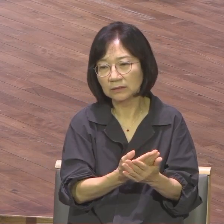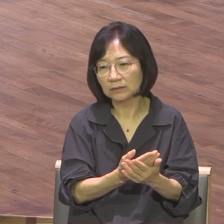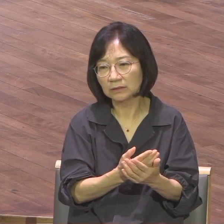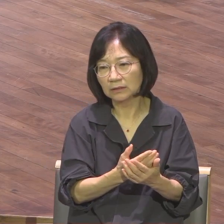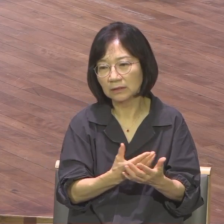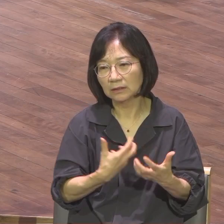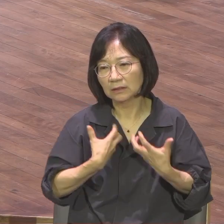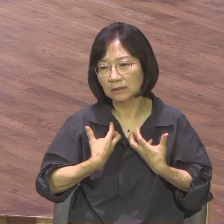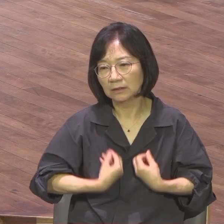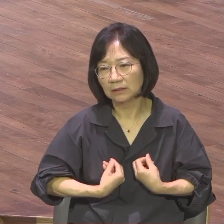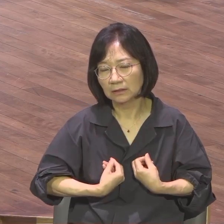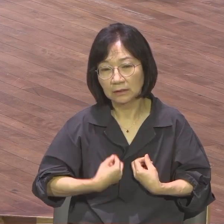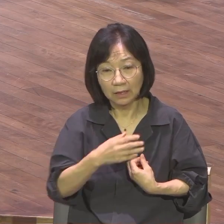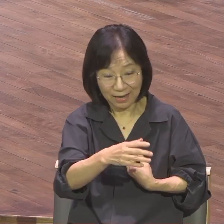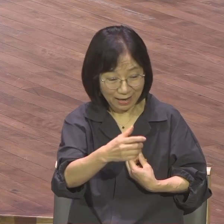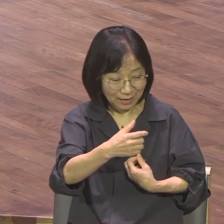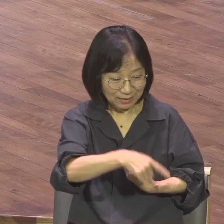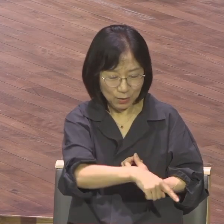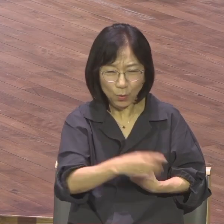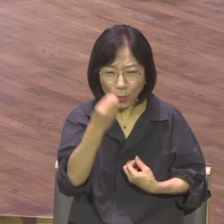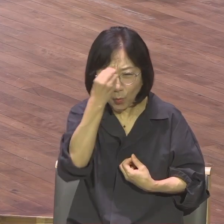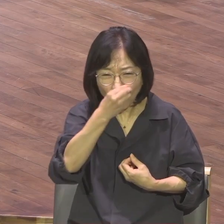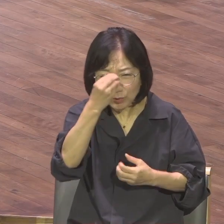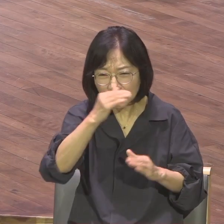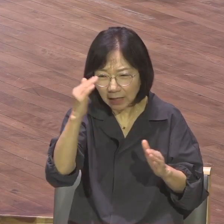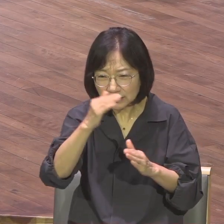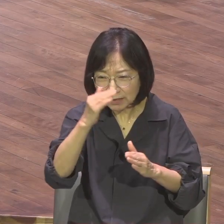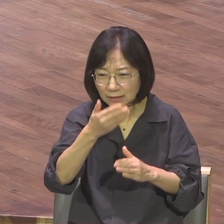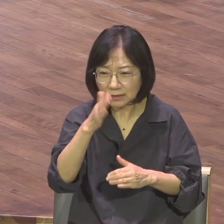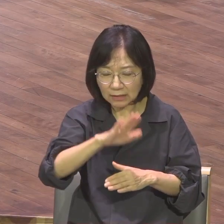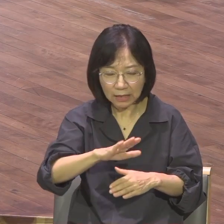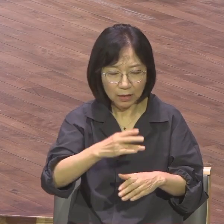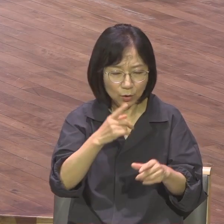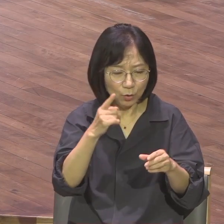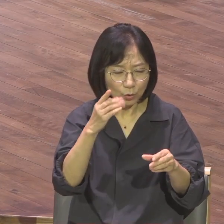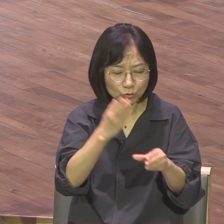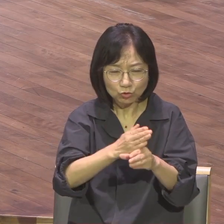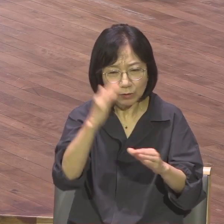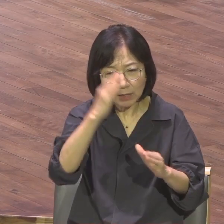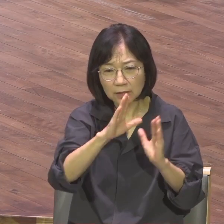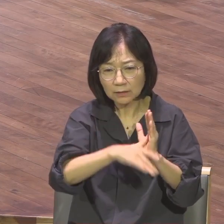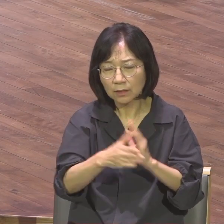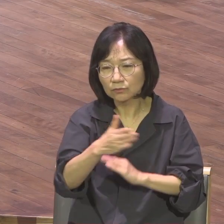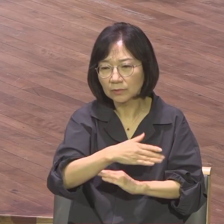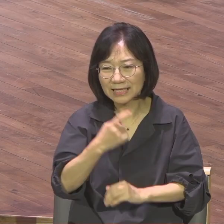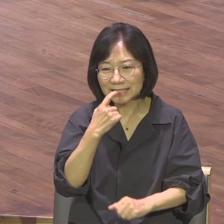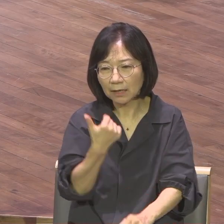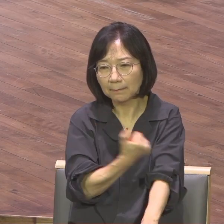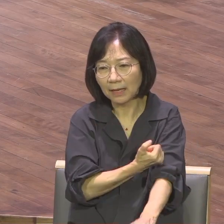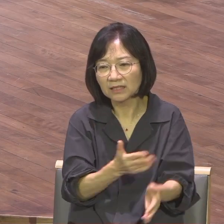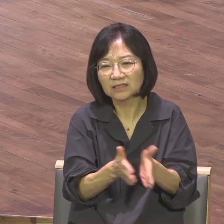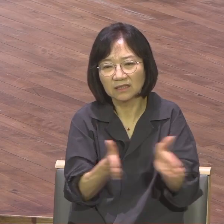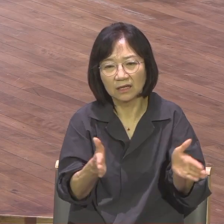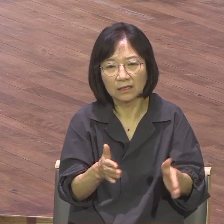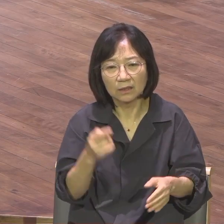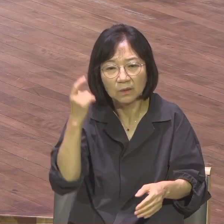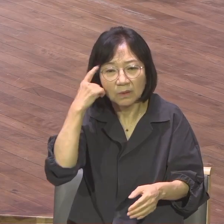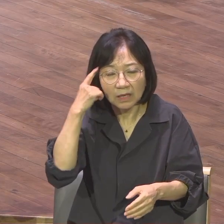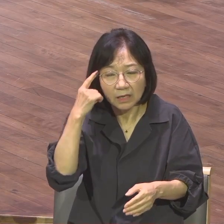고등학생인데 이 아들이 중학교 때부터 마약에 손을 댔습니다 왜? 집에 오니까 엄마 아빠 없어 밤 늦게 와